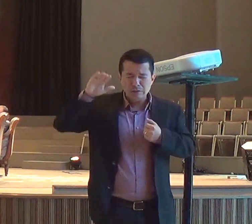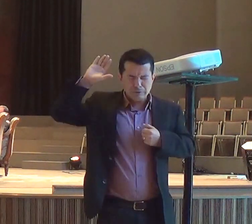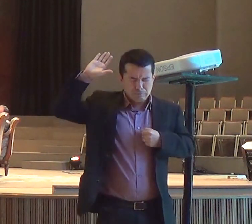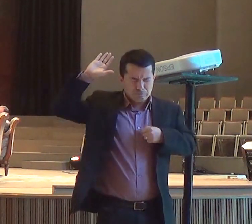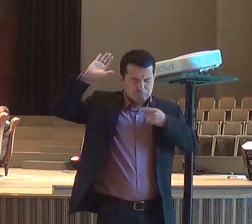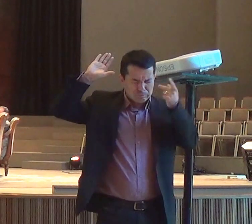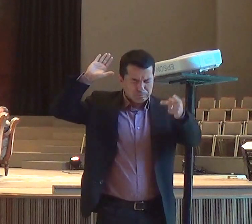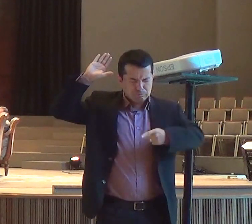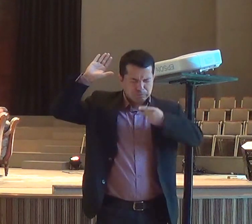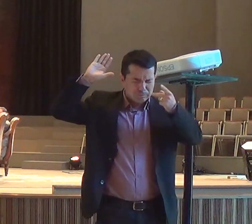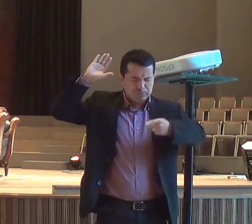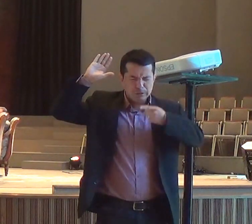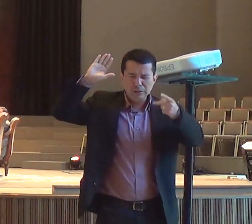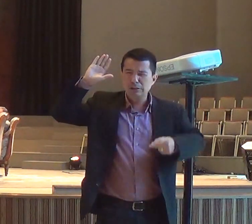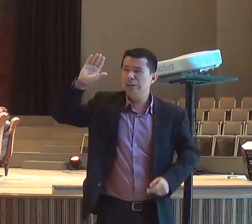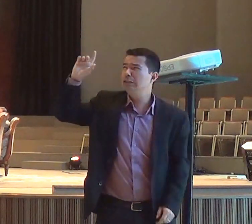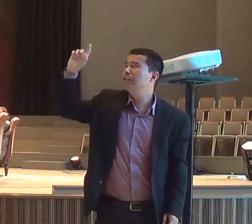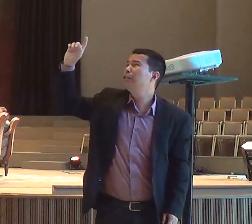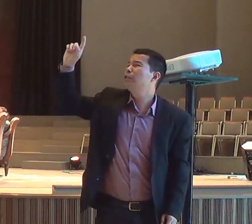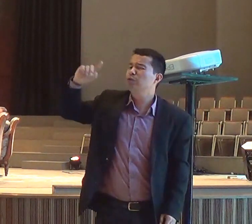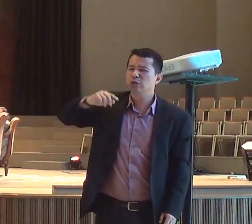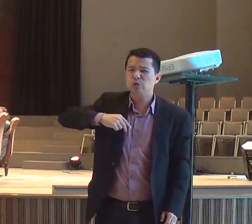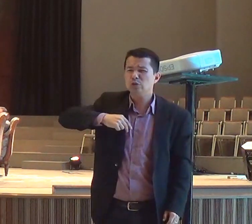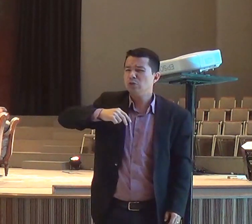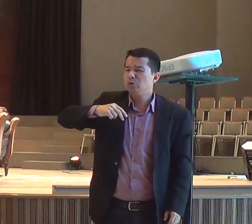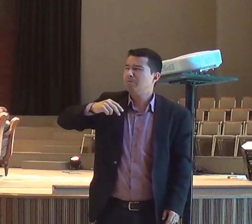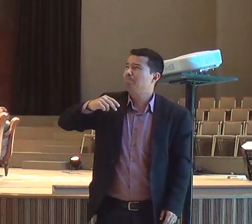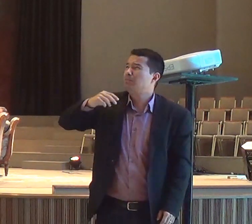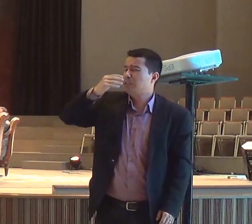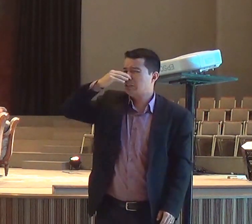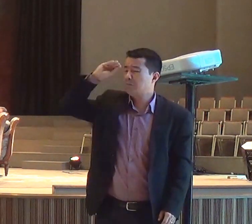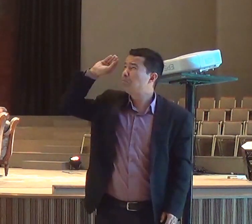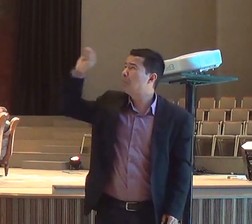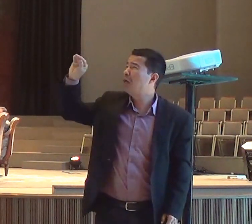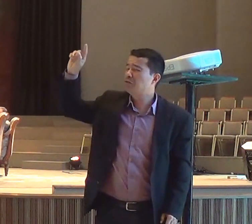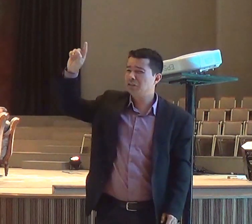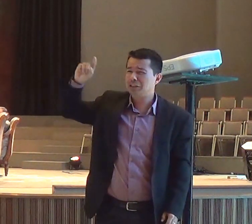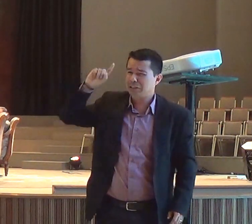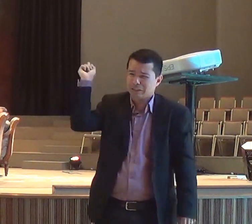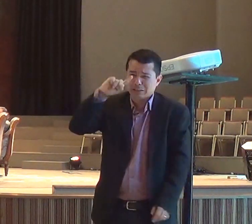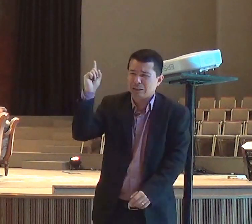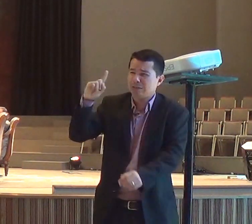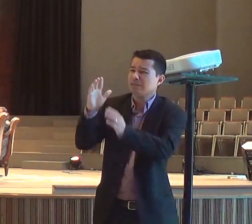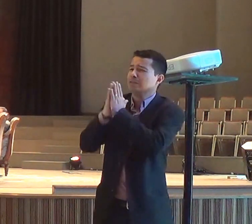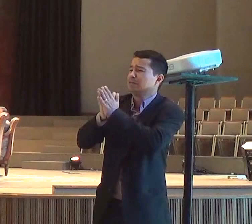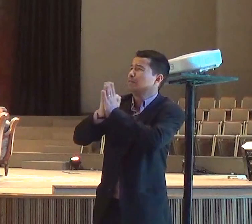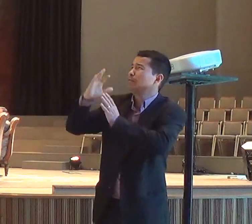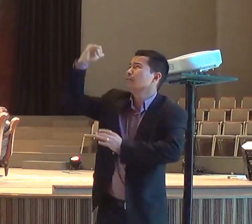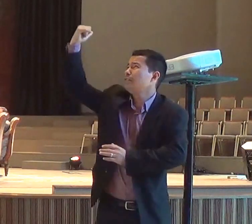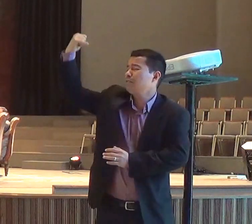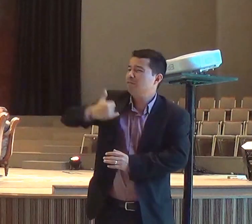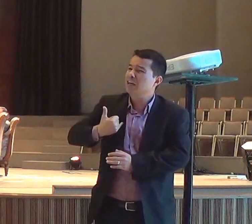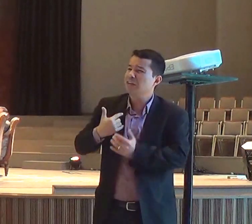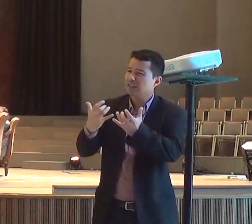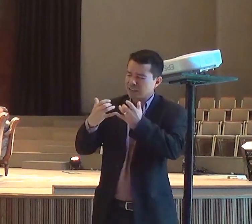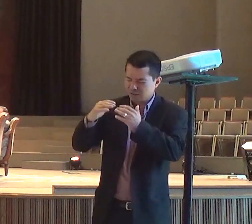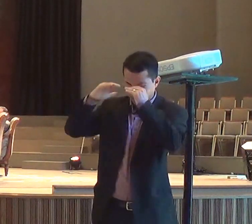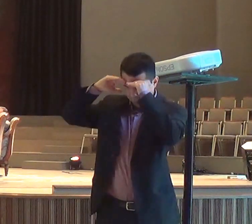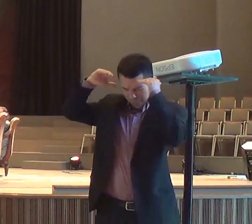eu disse, Senhor, eu nunca mais, quero passar, outra noite, chorando, na tua presença, de arrependimento,